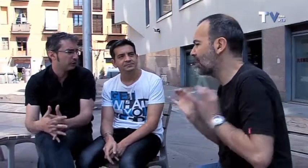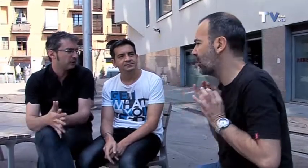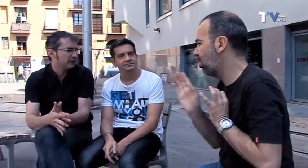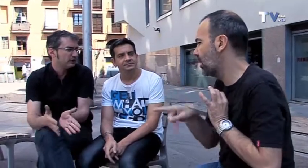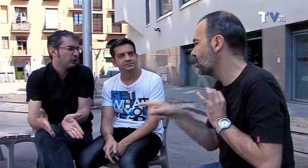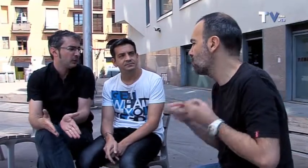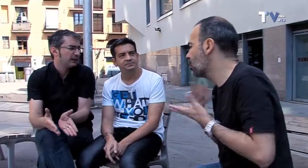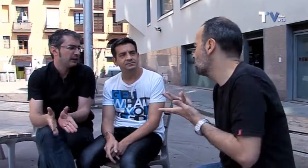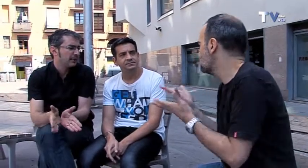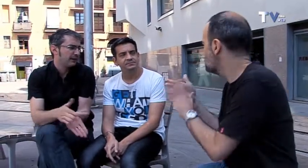monólogos? Explícame un poquito.